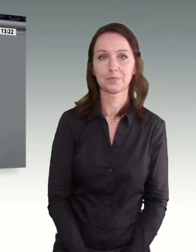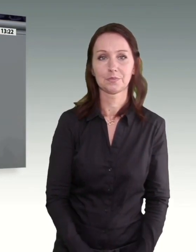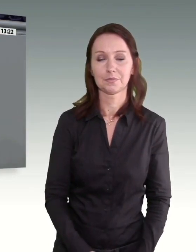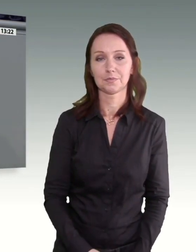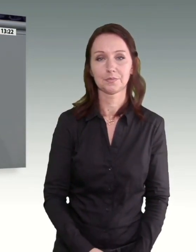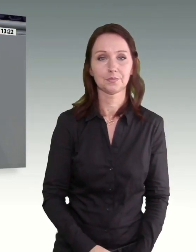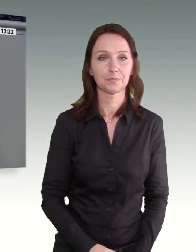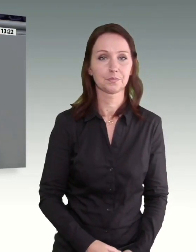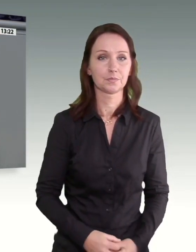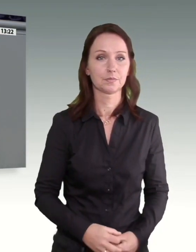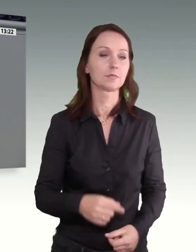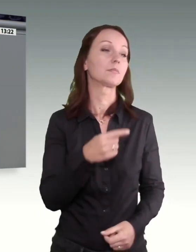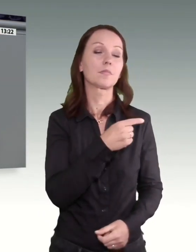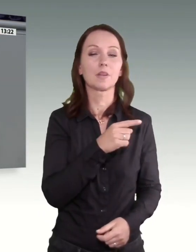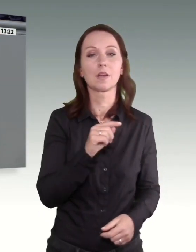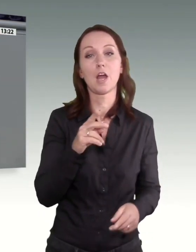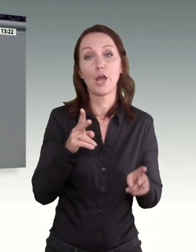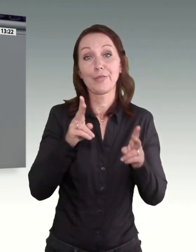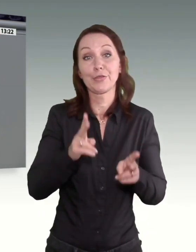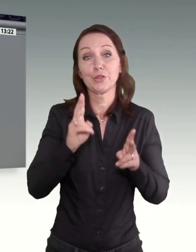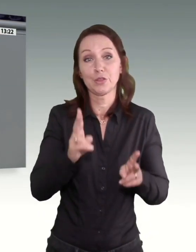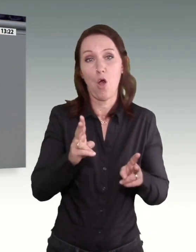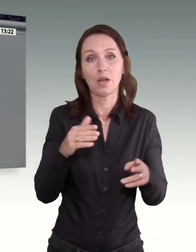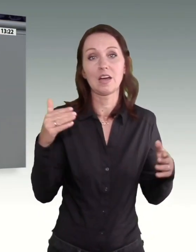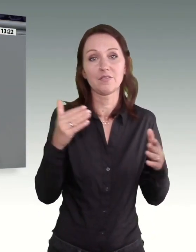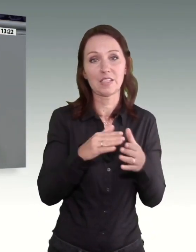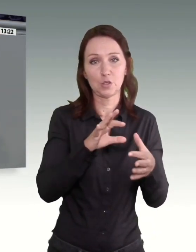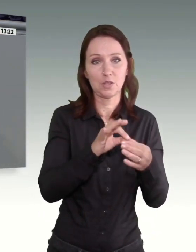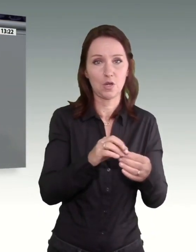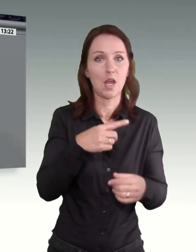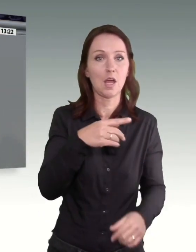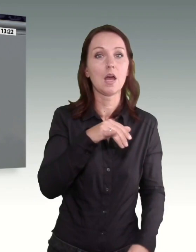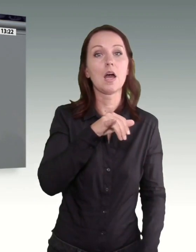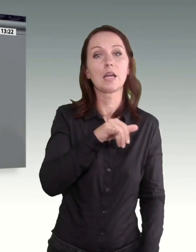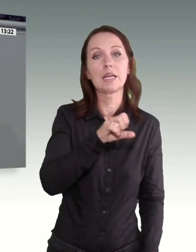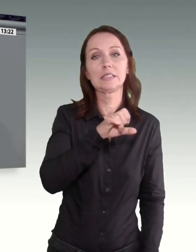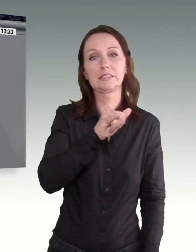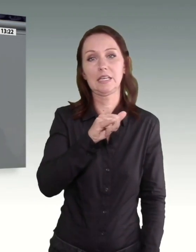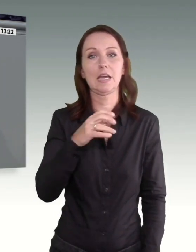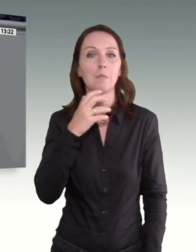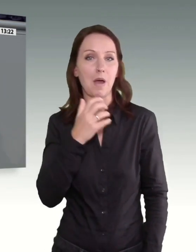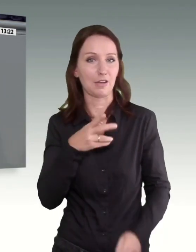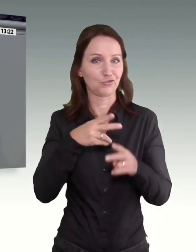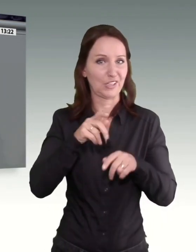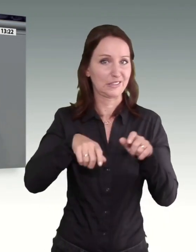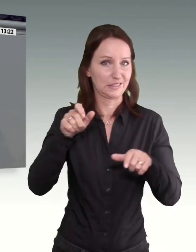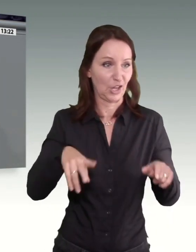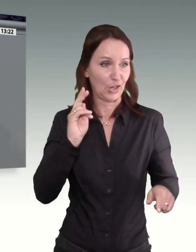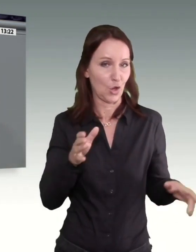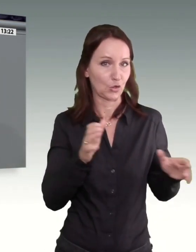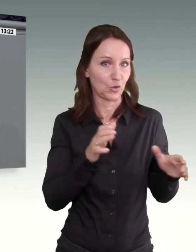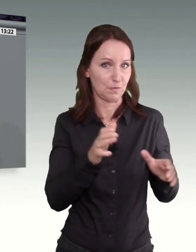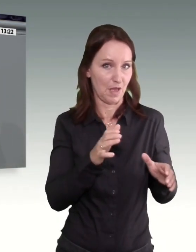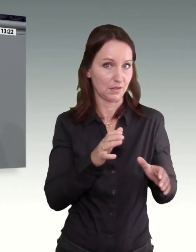Ihren noch Fraktionsgenossen der Gysi, Bartsch, Reste, Rampe abstimmen, nach Ihrem formalen